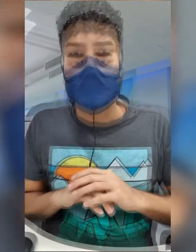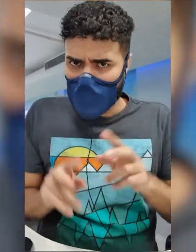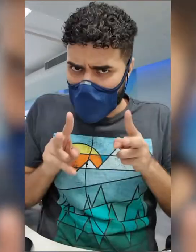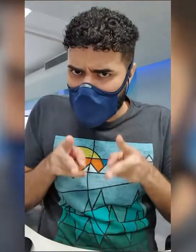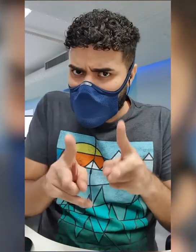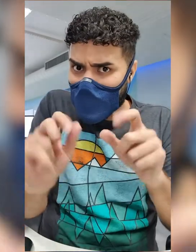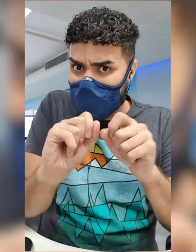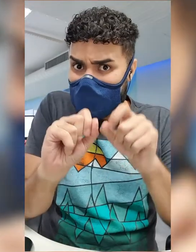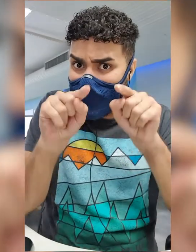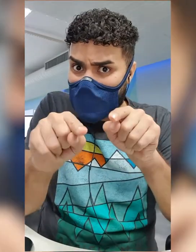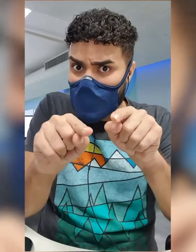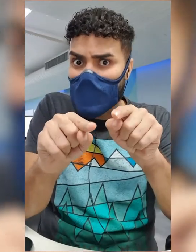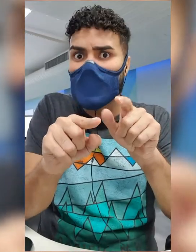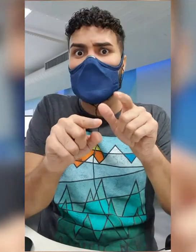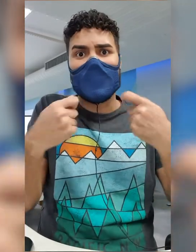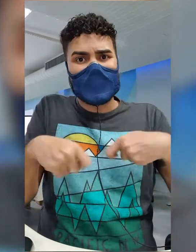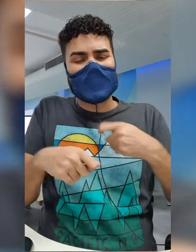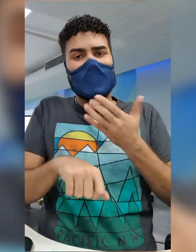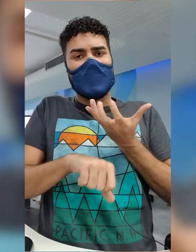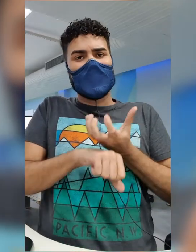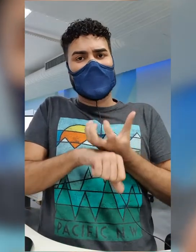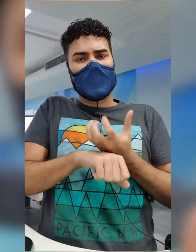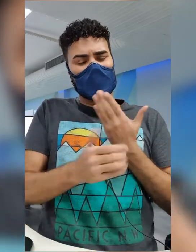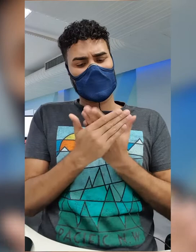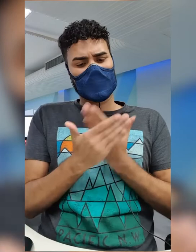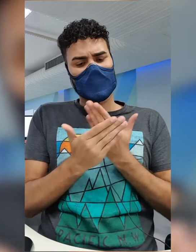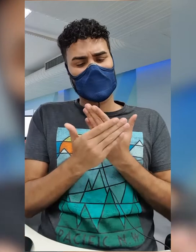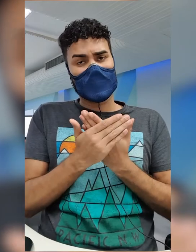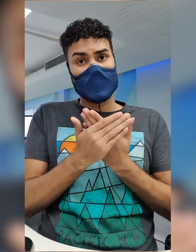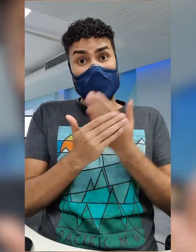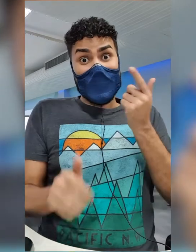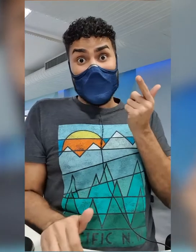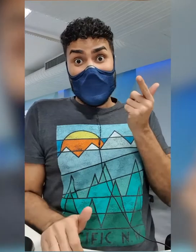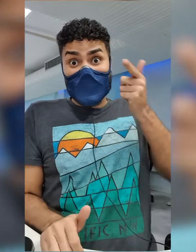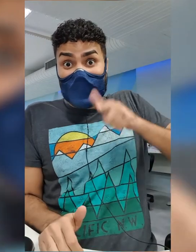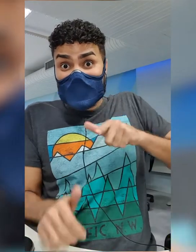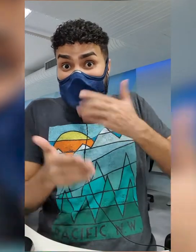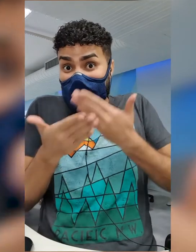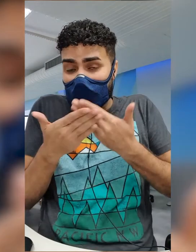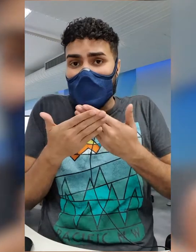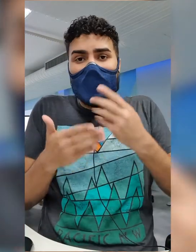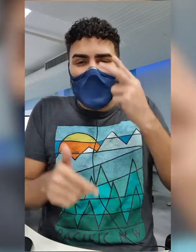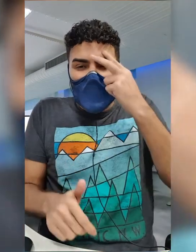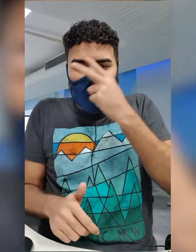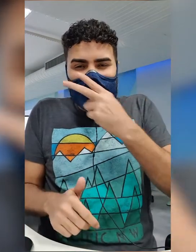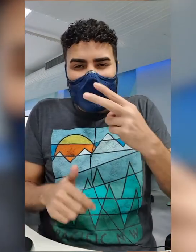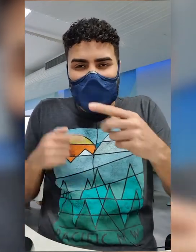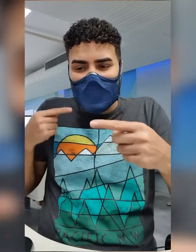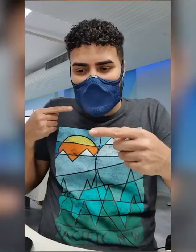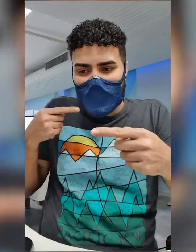continue fazendo isso, continue estudando, continue mantendo a matéria em dia e faça a revisão só nas últimas duas semanas. Tem que pegar a matéria